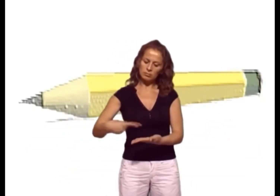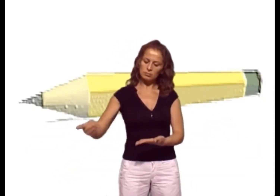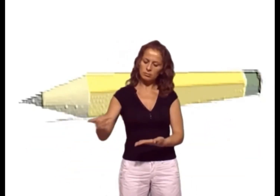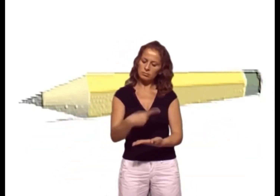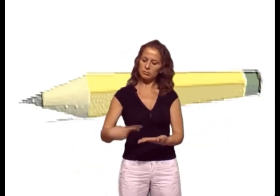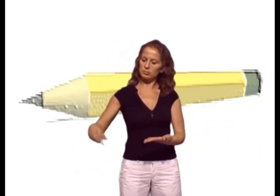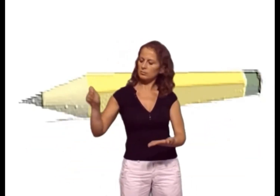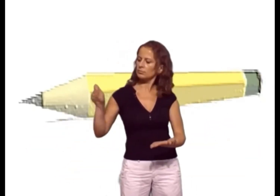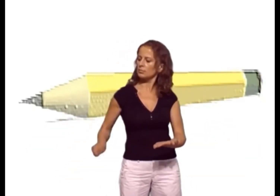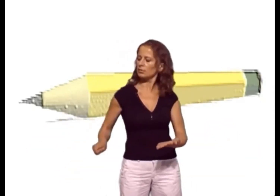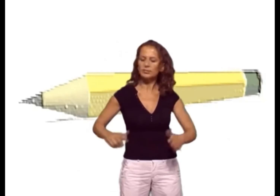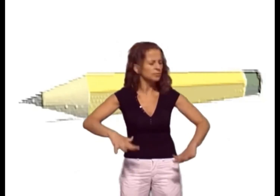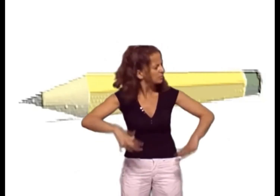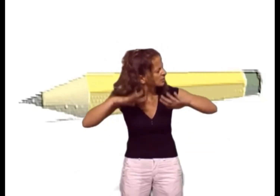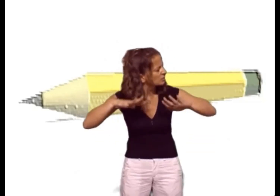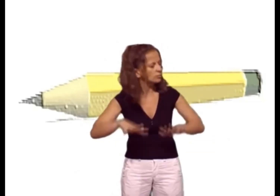grazie